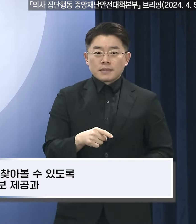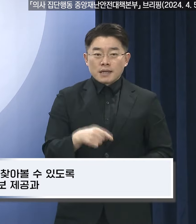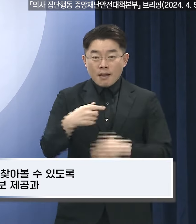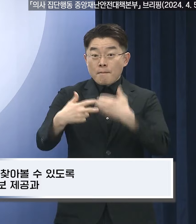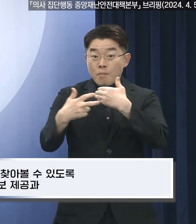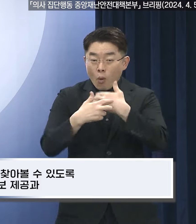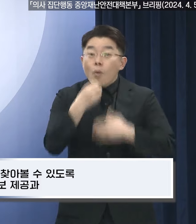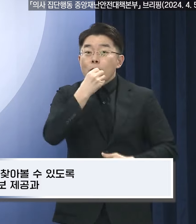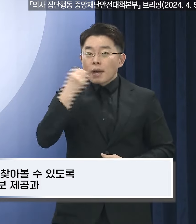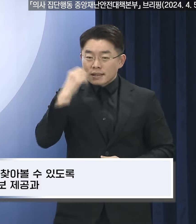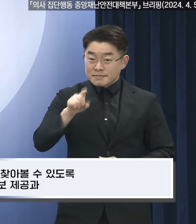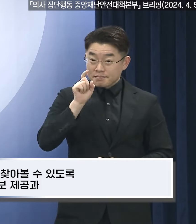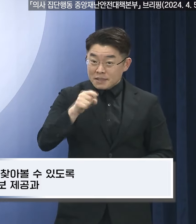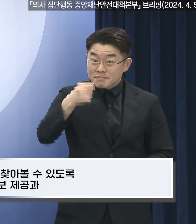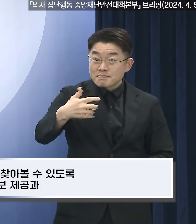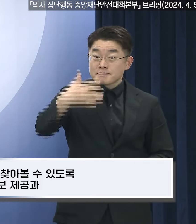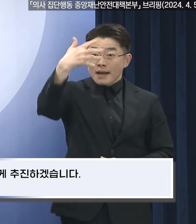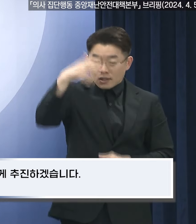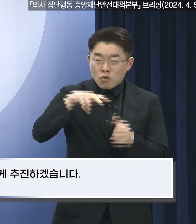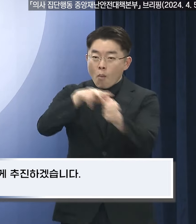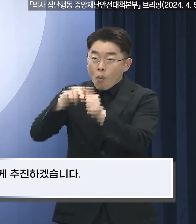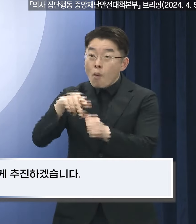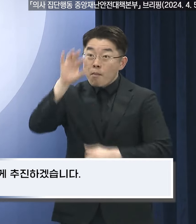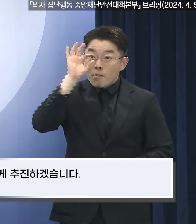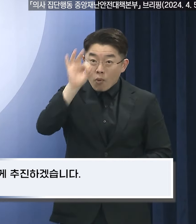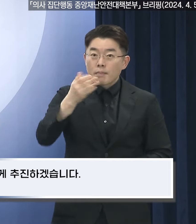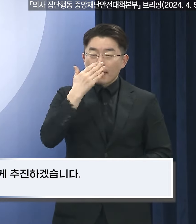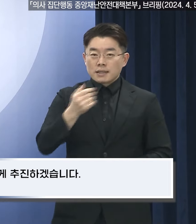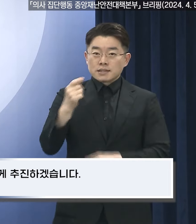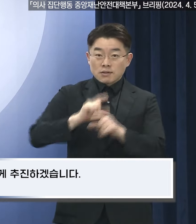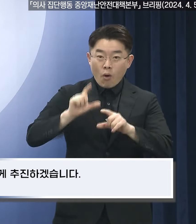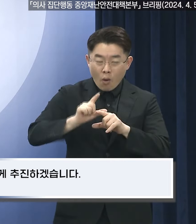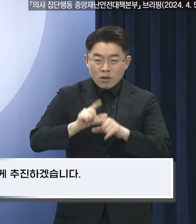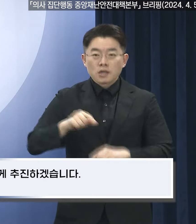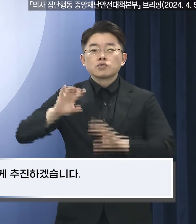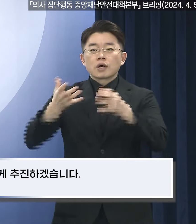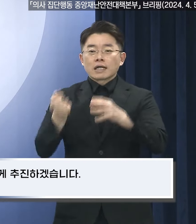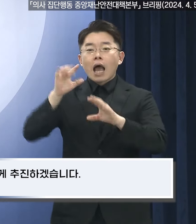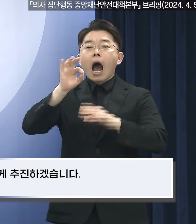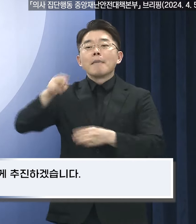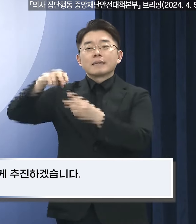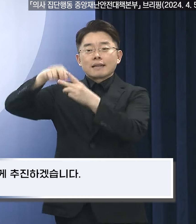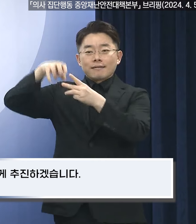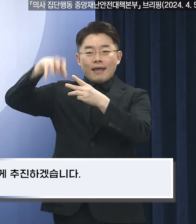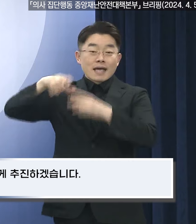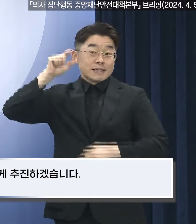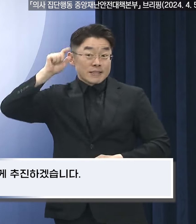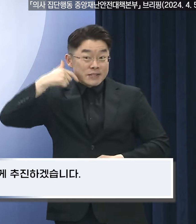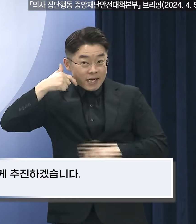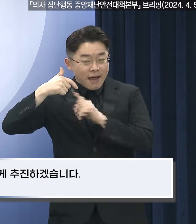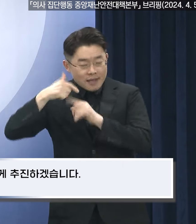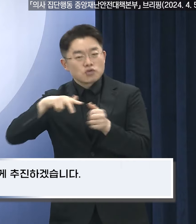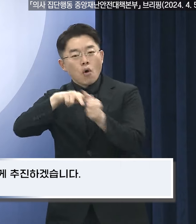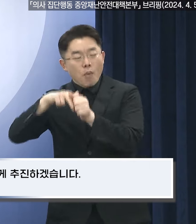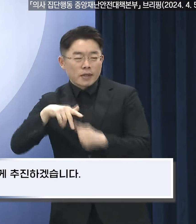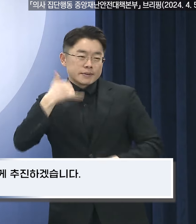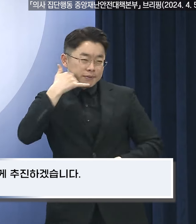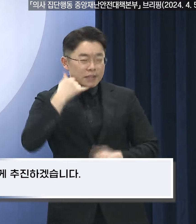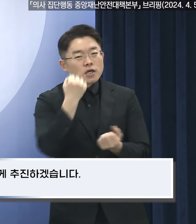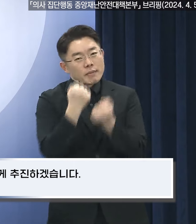암진료병원 정보 제공과 국립방암센터 내 상담 콜센터 설치도 내시깊게 추진하겠습니다.